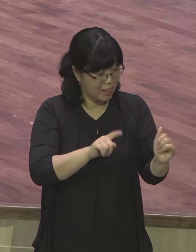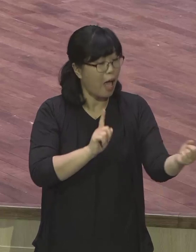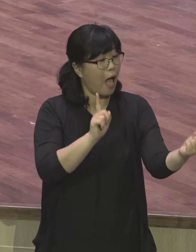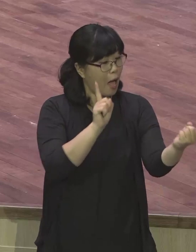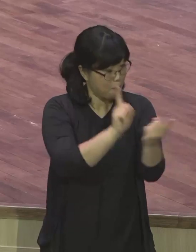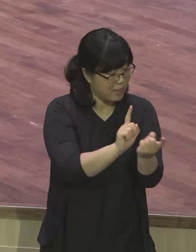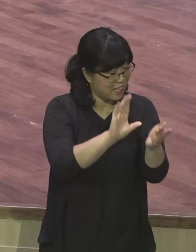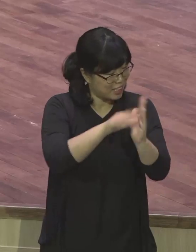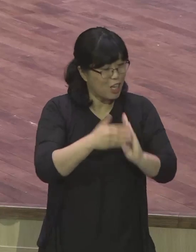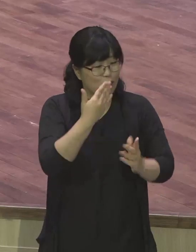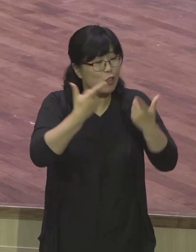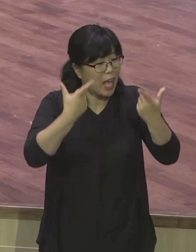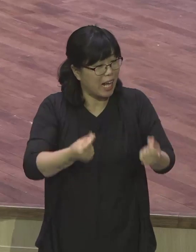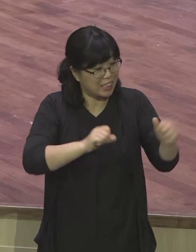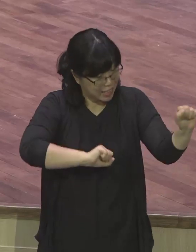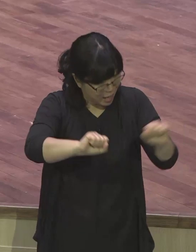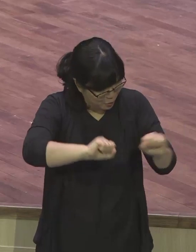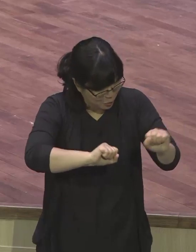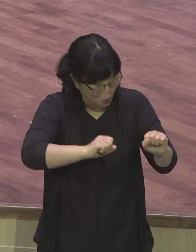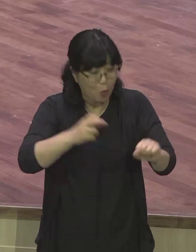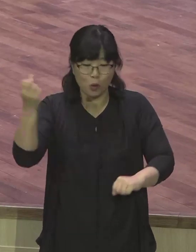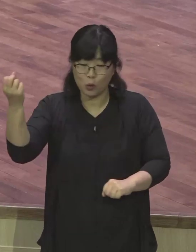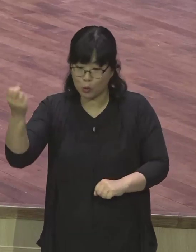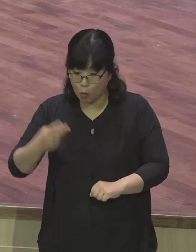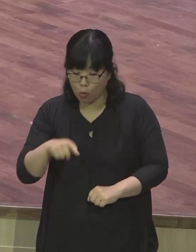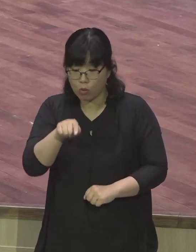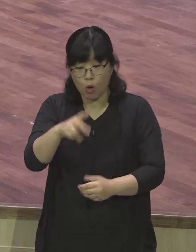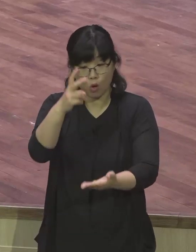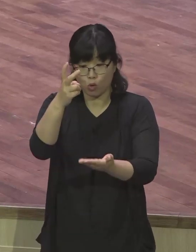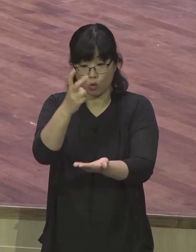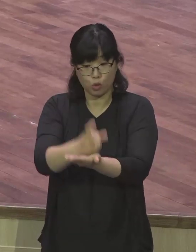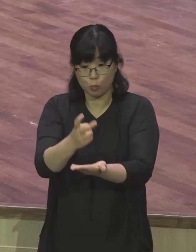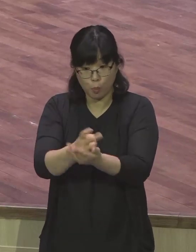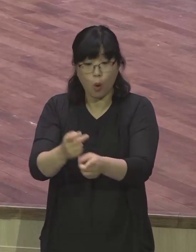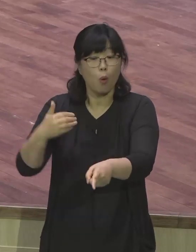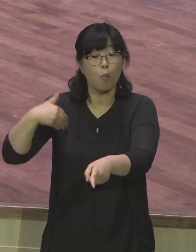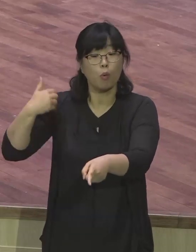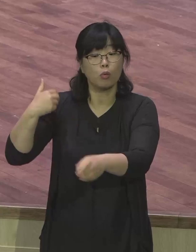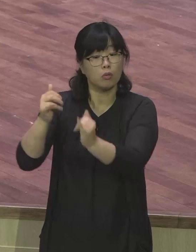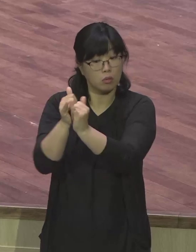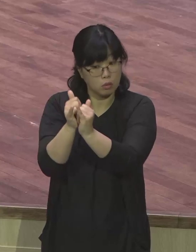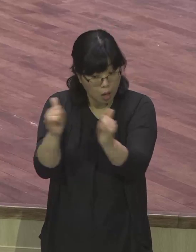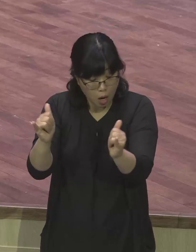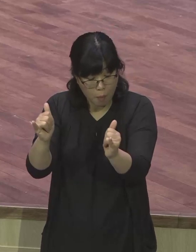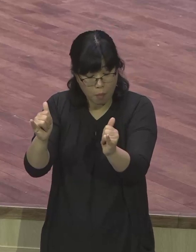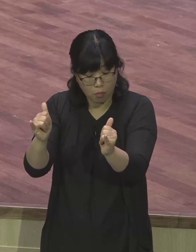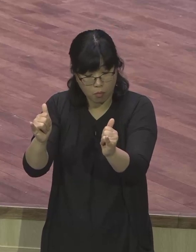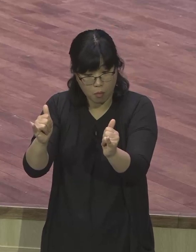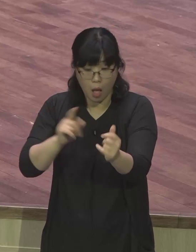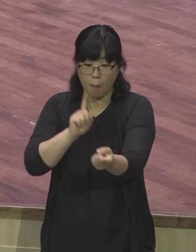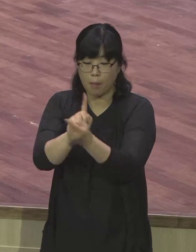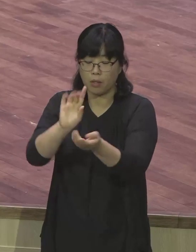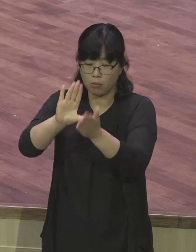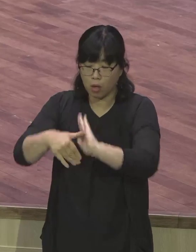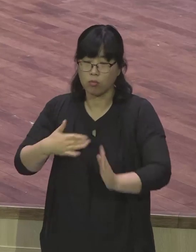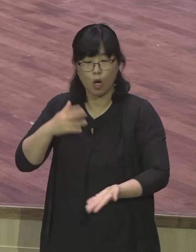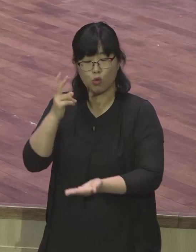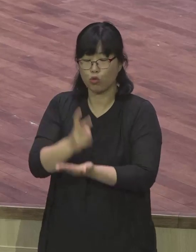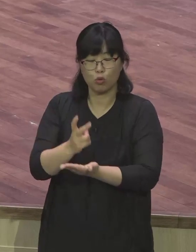아래에 있는 자들에게는 내가 율법 아래에 있지 아니하나 율법 아래에 있는 자 같이 된 것은 율법 아래에 있는 자들을 얻고자